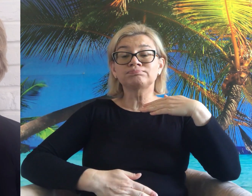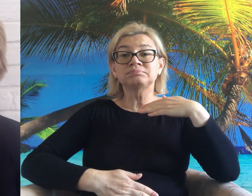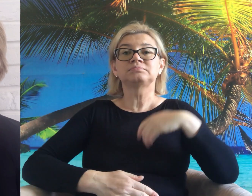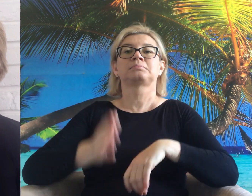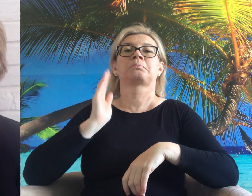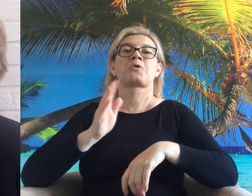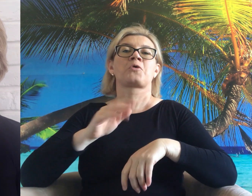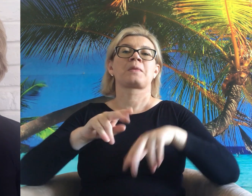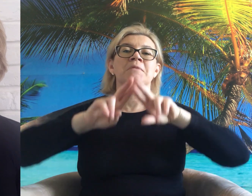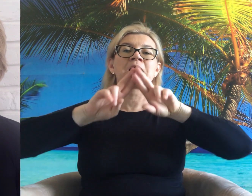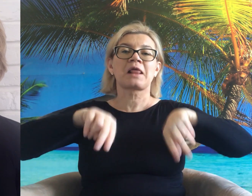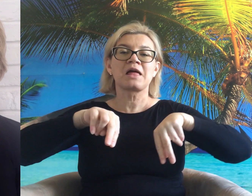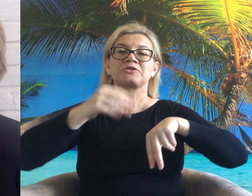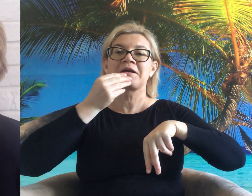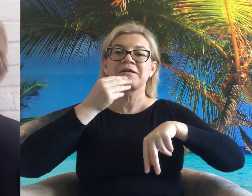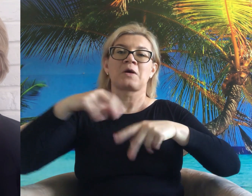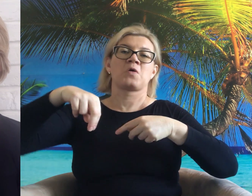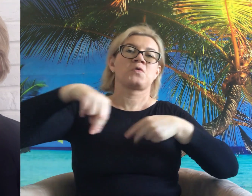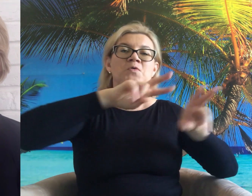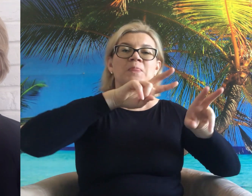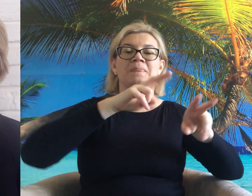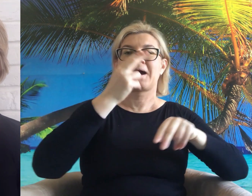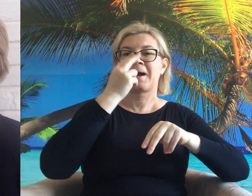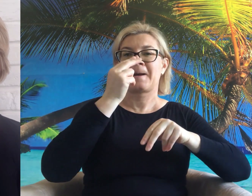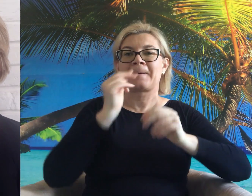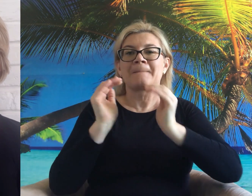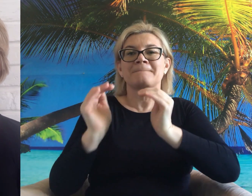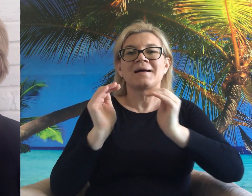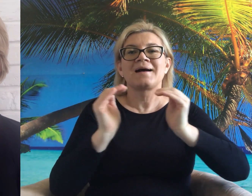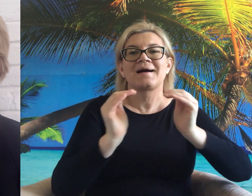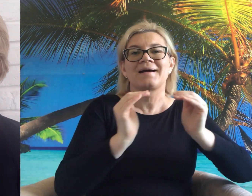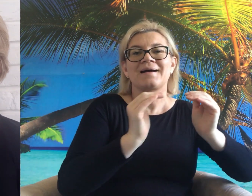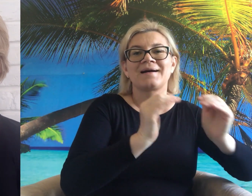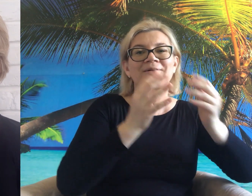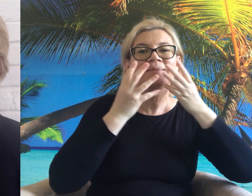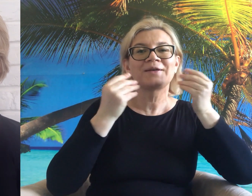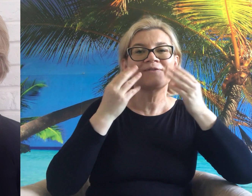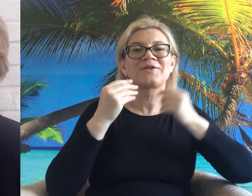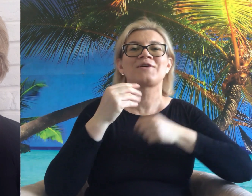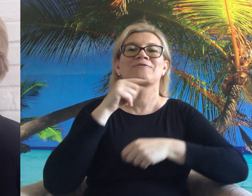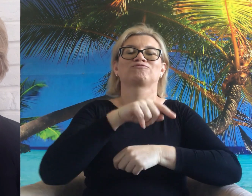resztę jedzenia oddają małym lwiątkom.